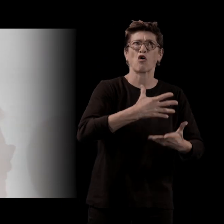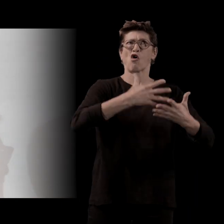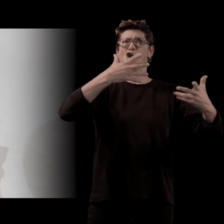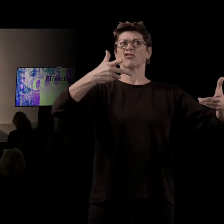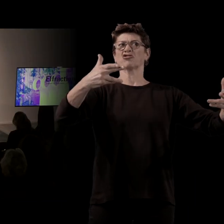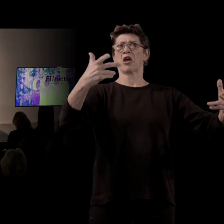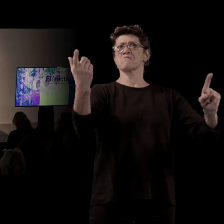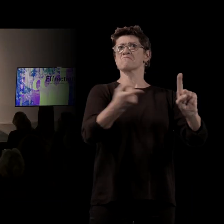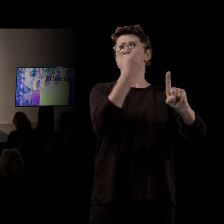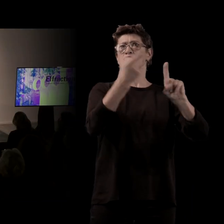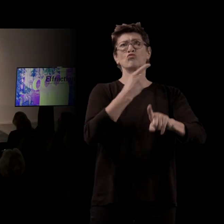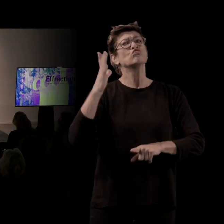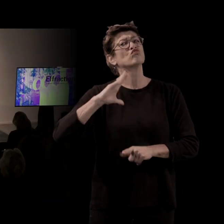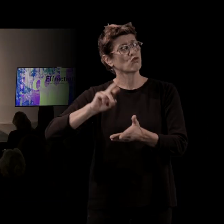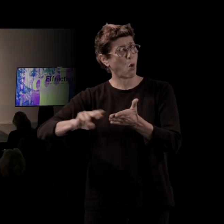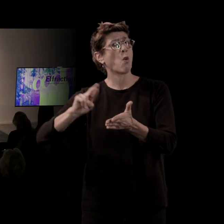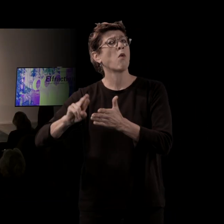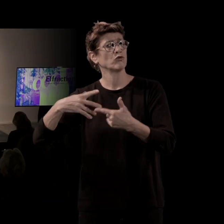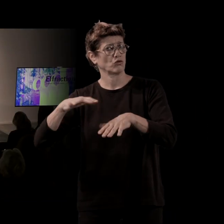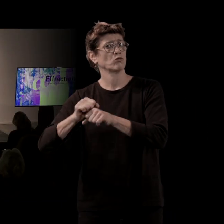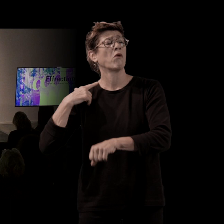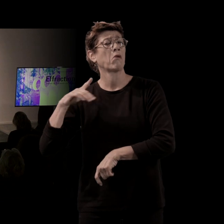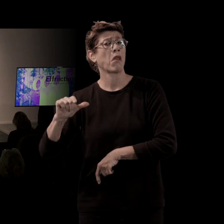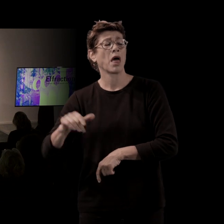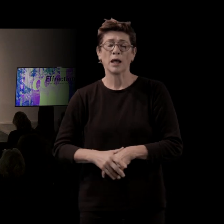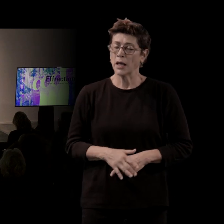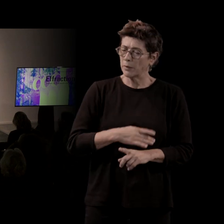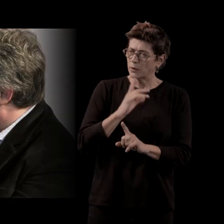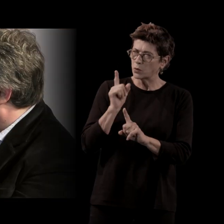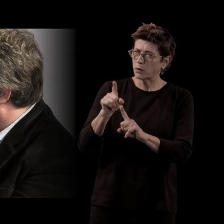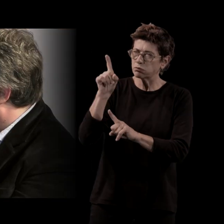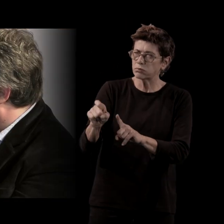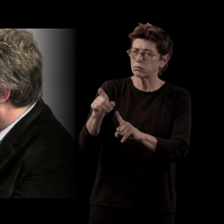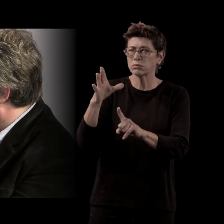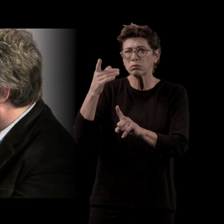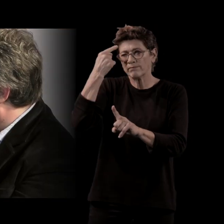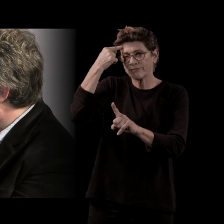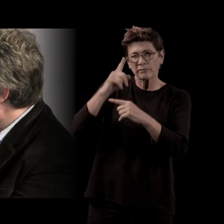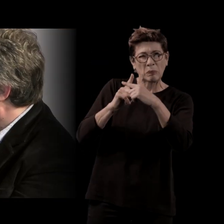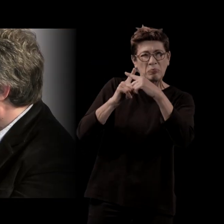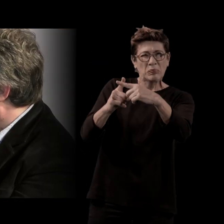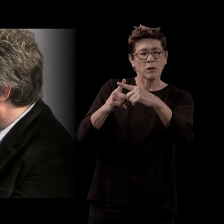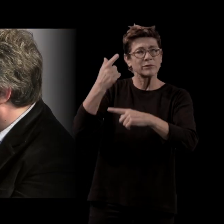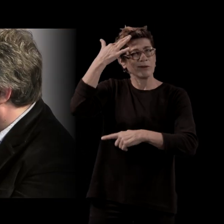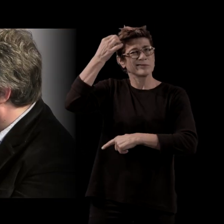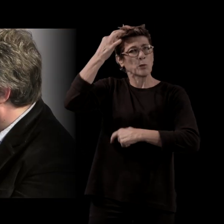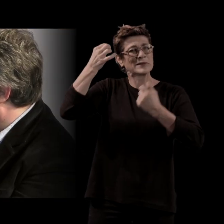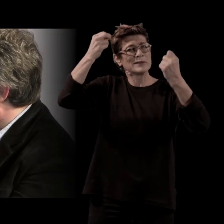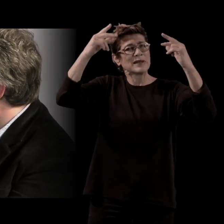Mais est-ce que vous l'aviez visualisé presque par des formations professionnelles et par réflexe de scénariste ou quelqu'un qui a l'expérience du scénario ? Vous voulez dire,